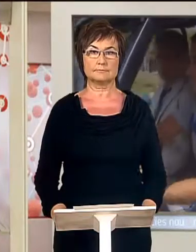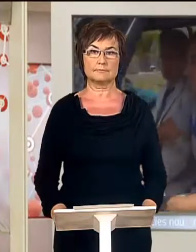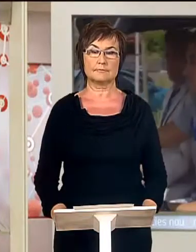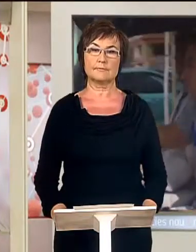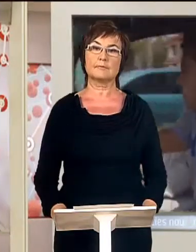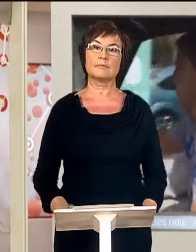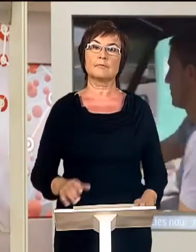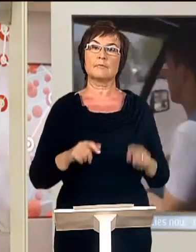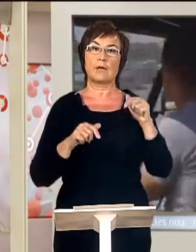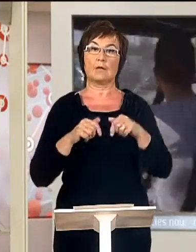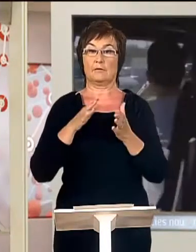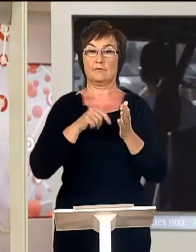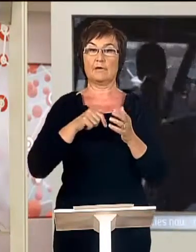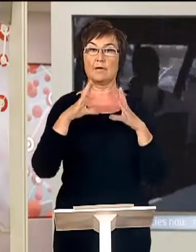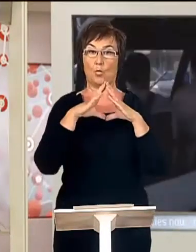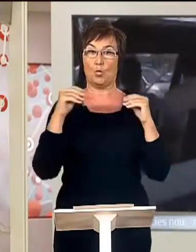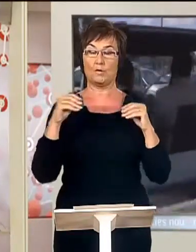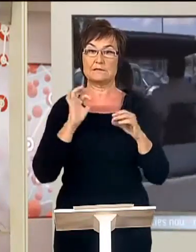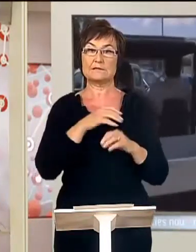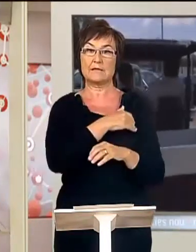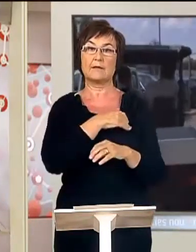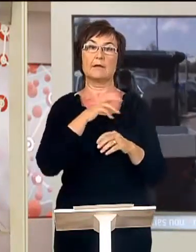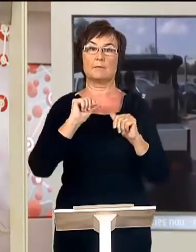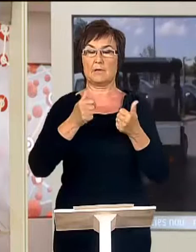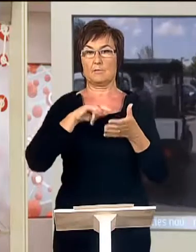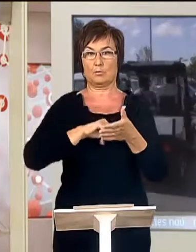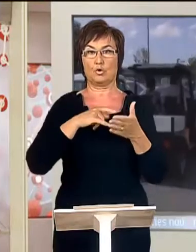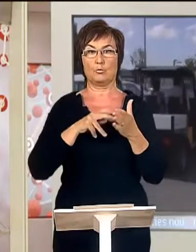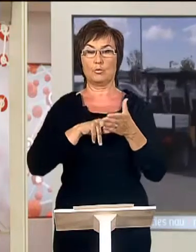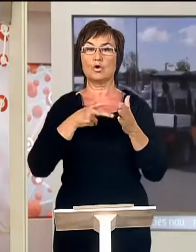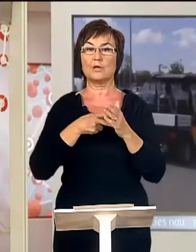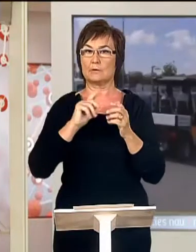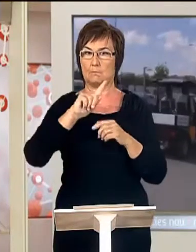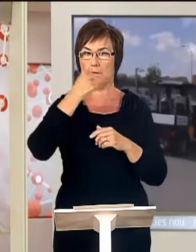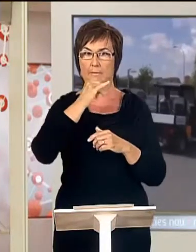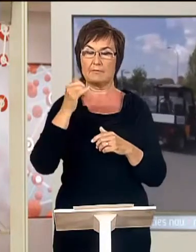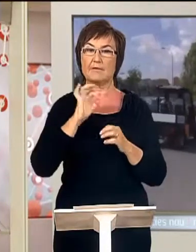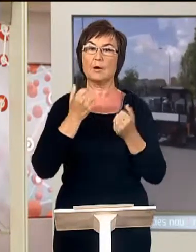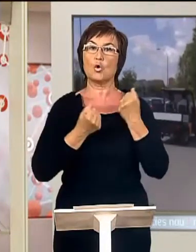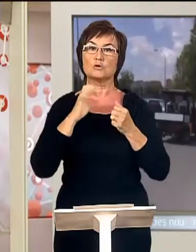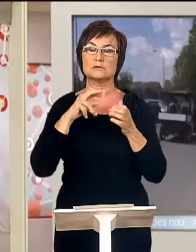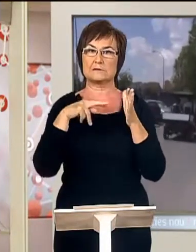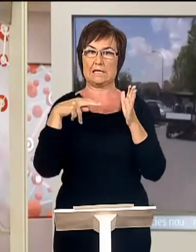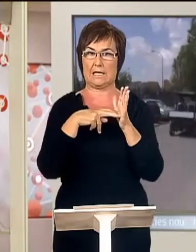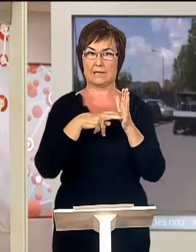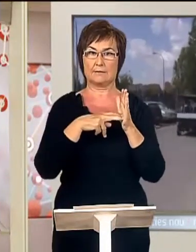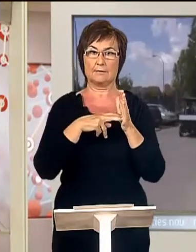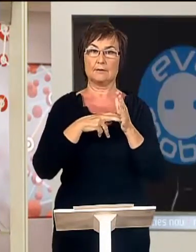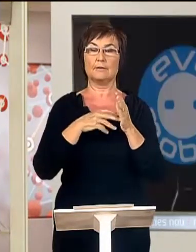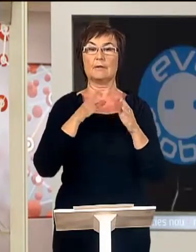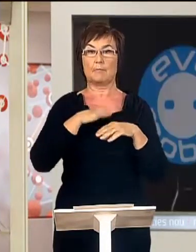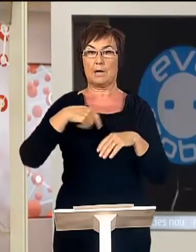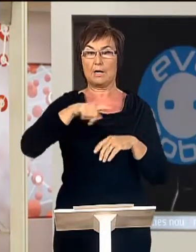Així a casa, la Universitat de València ha posat en marxa un projecte pilot de vehicles elèctrics per a professors i alumnes.